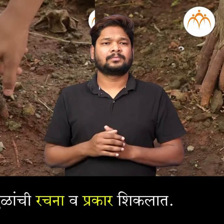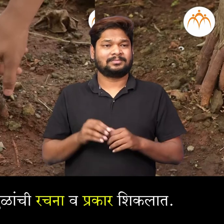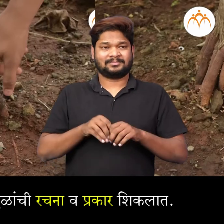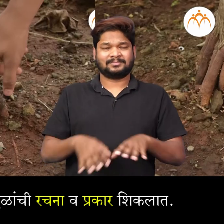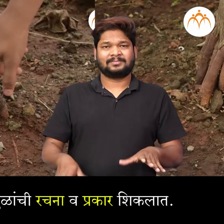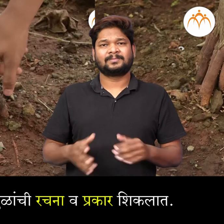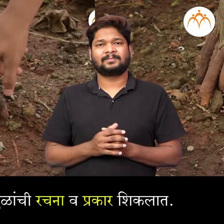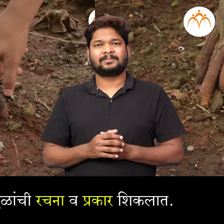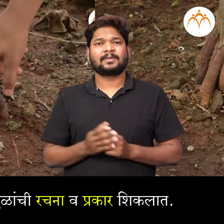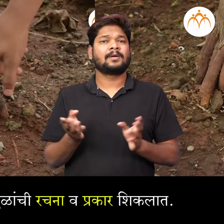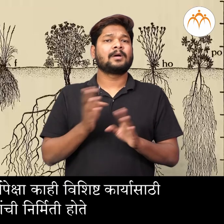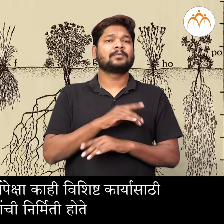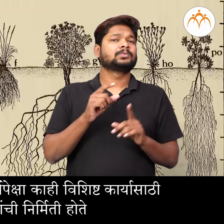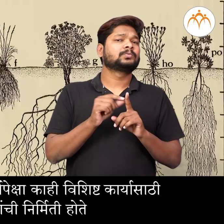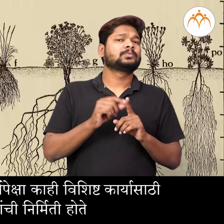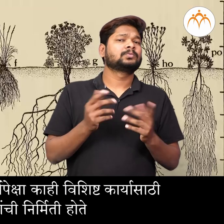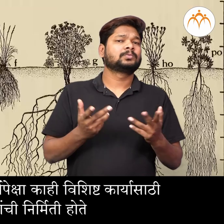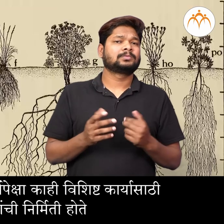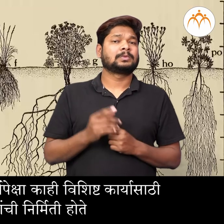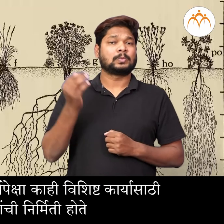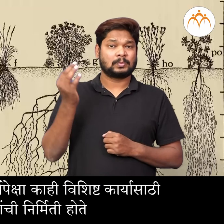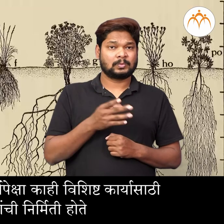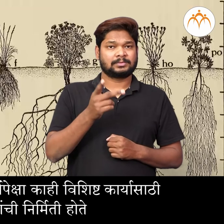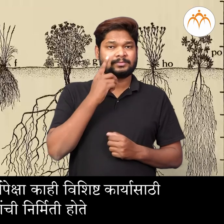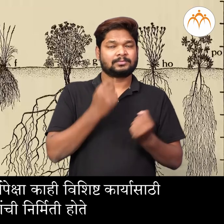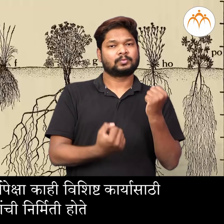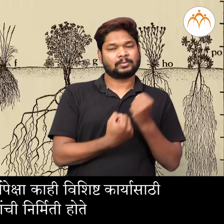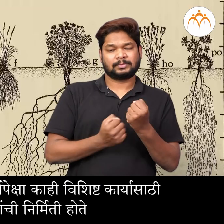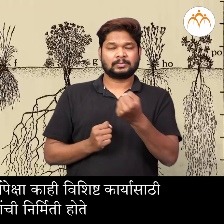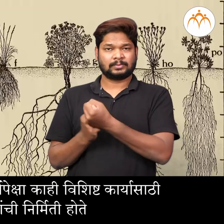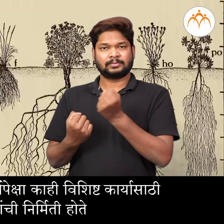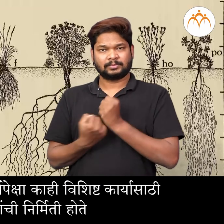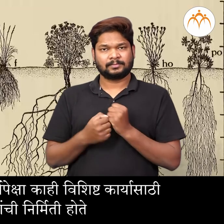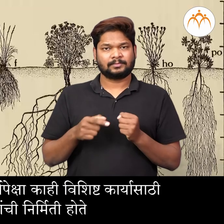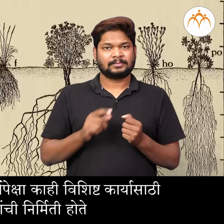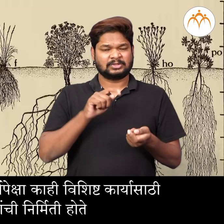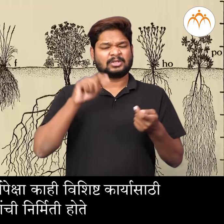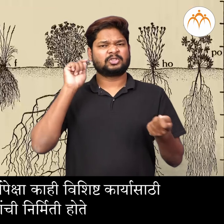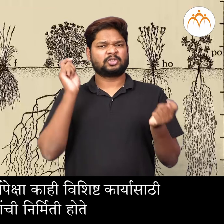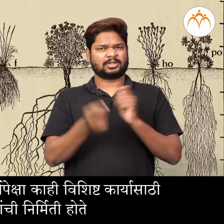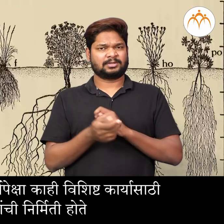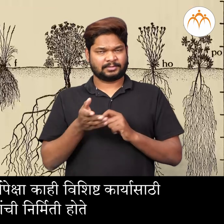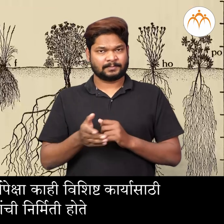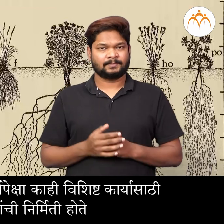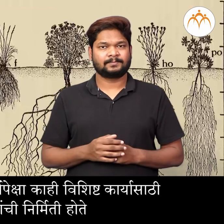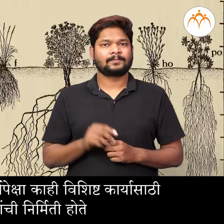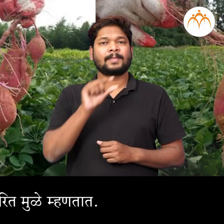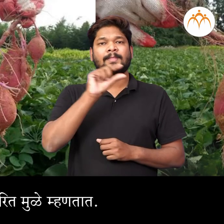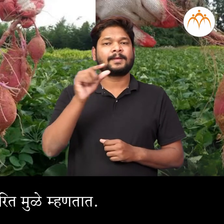प्रकार शिकला मुलांचा नहिमीचा कार्यान पिक्षा काही विशिष्ट कार्या साथी काही मुलांची निर्मिती होते त्यानना